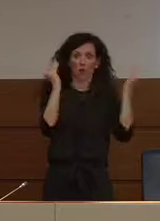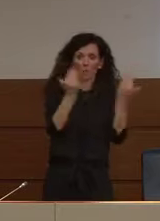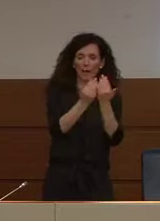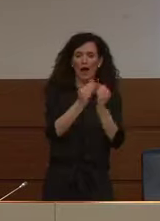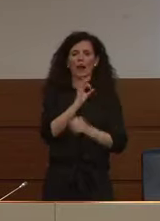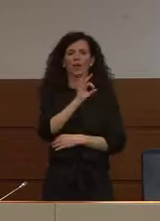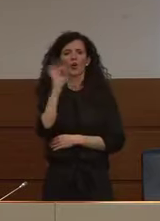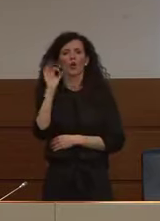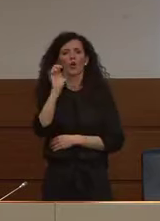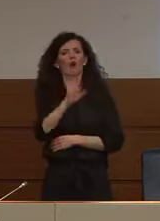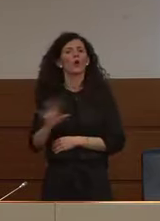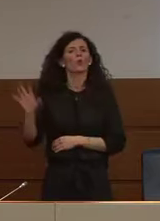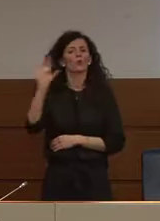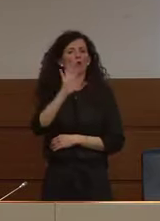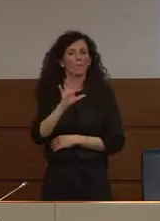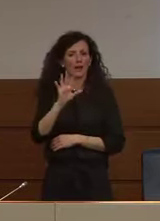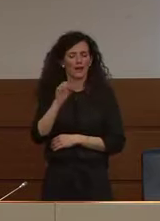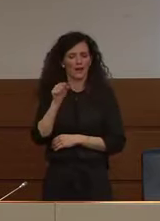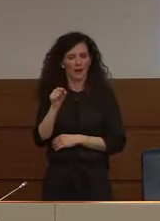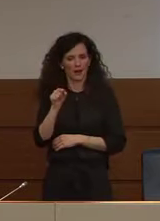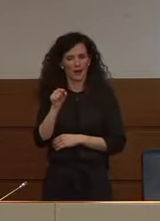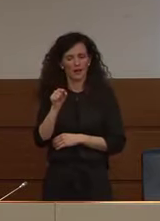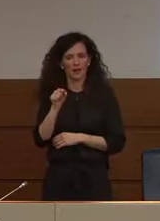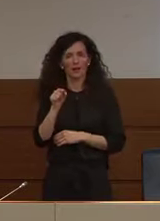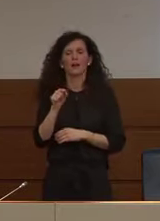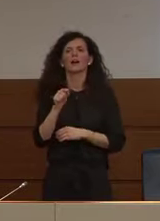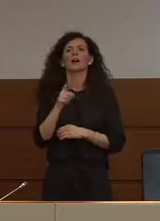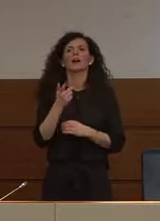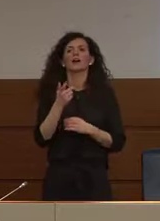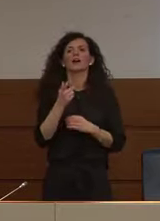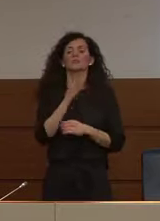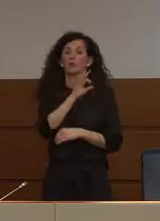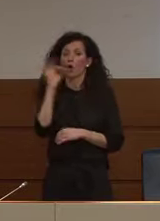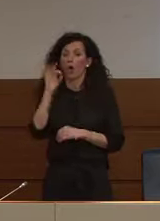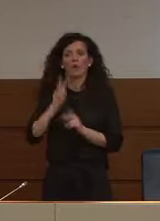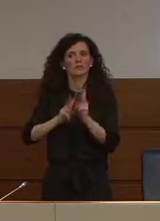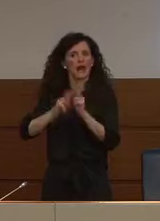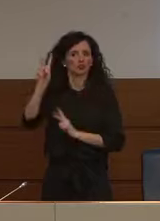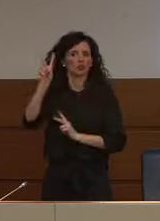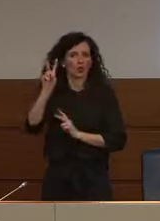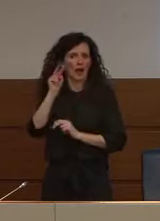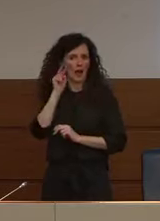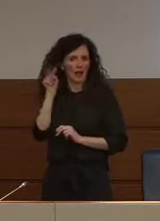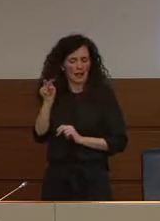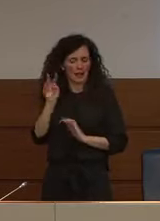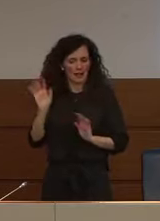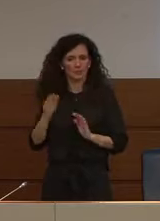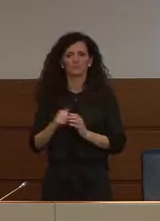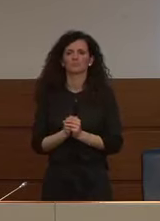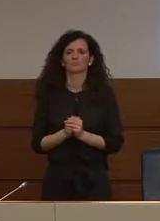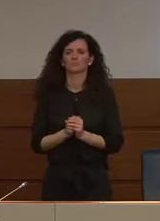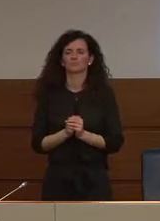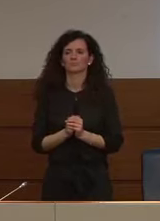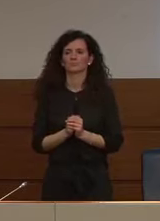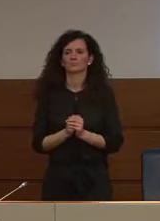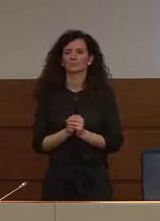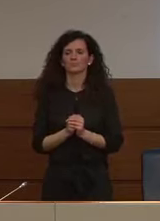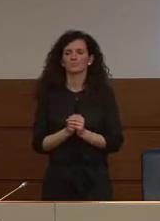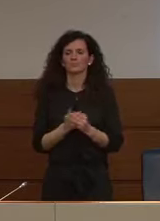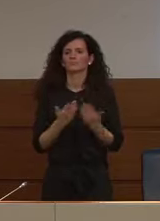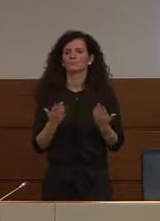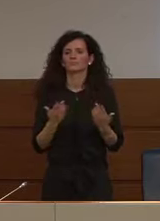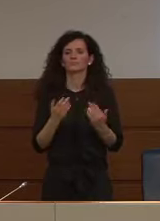rispetto a una scala nazionale per il primo scenario è